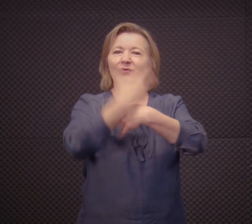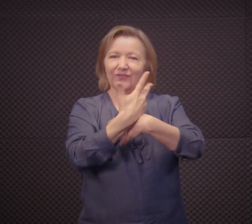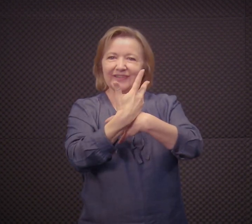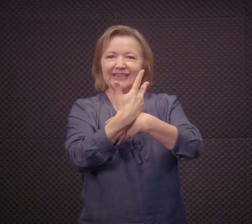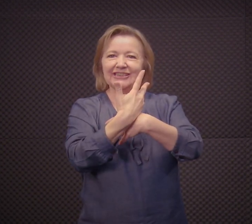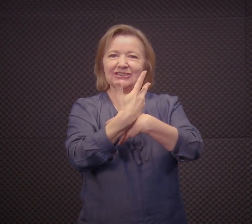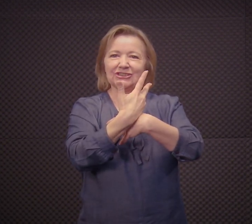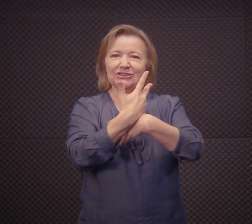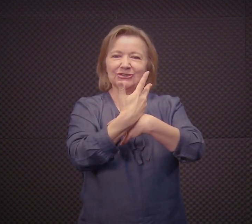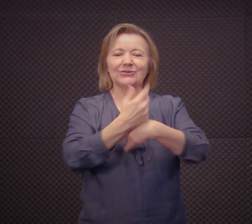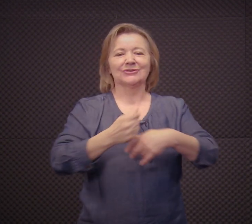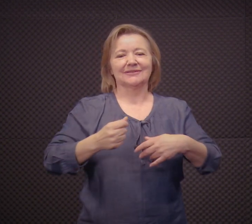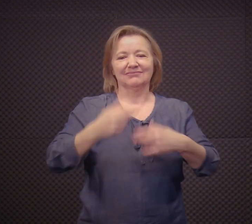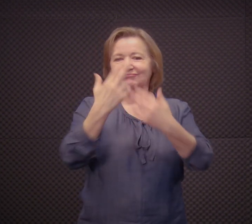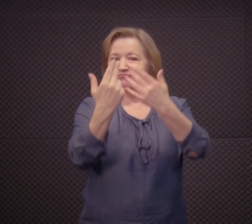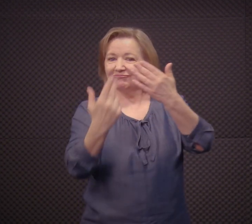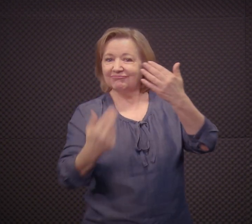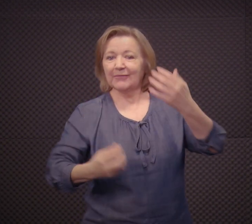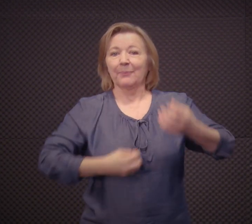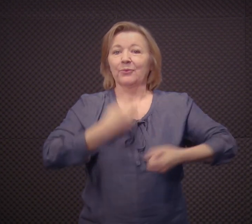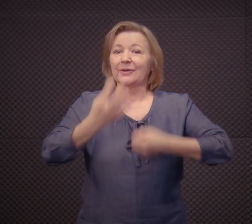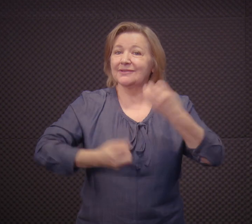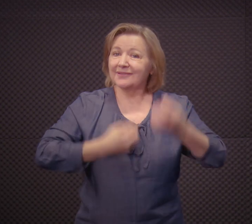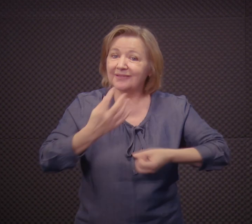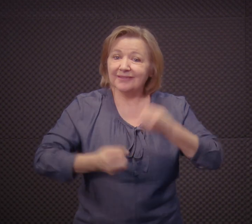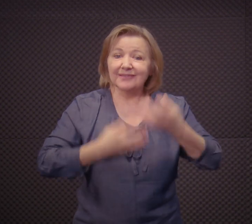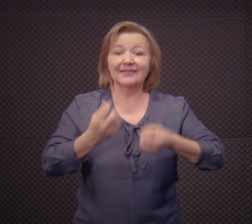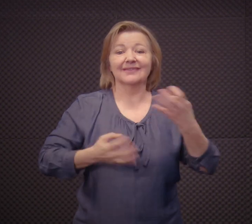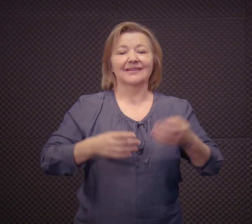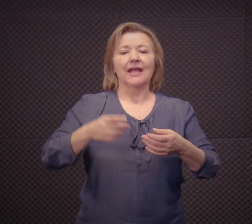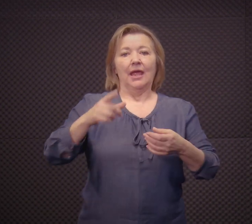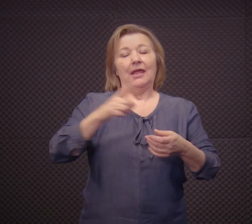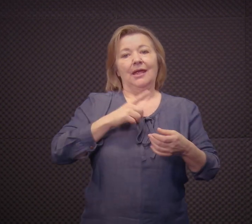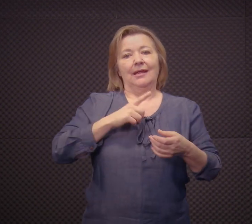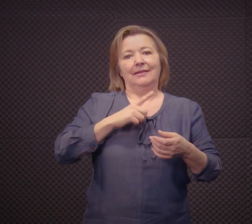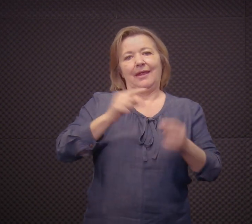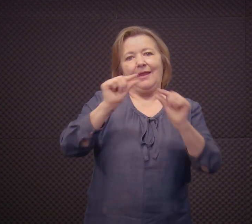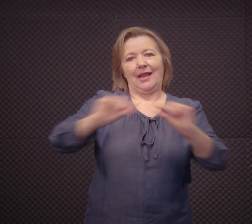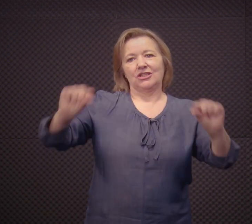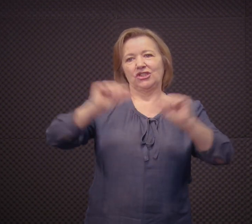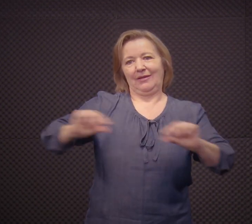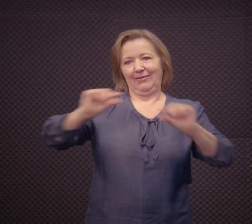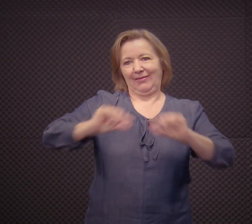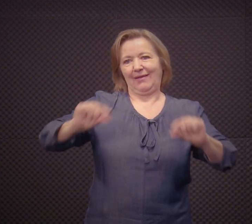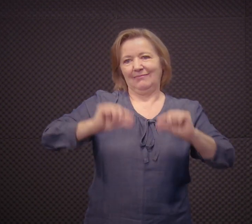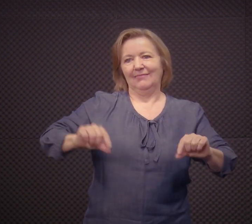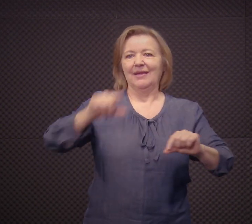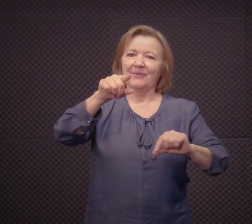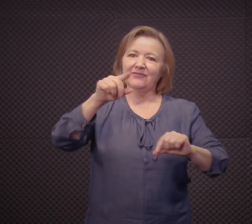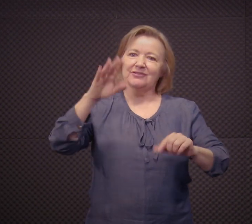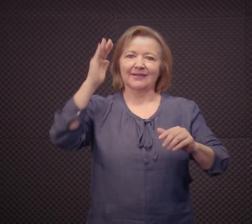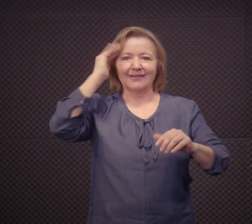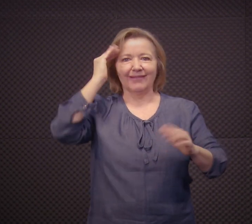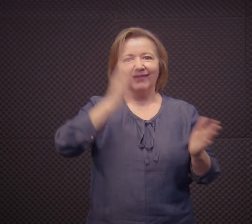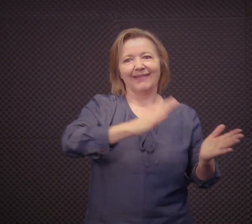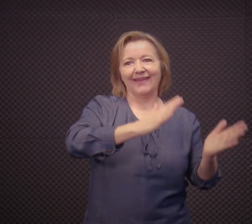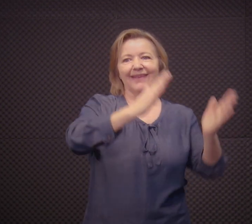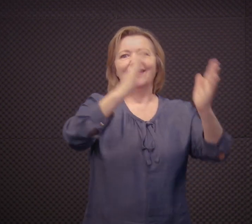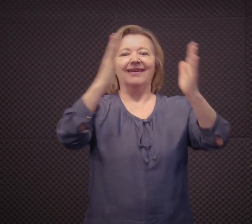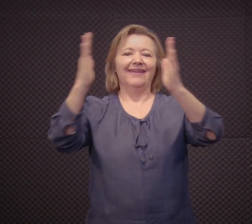histórias em vídeo mesmo, que vocês vão poder acompanhar com poesias, né? Nós temos legenda junto para